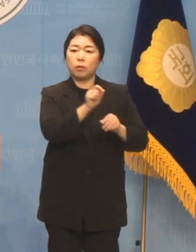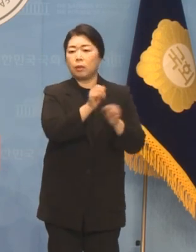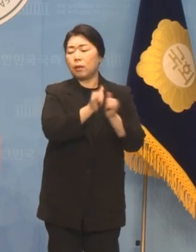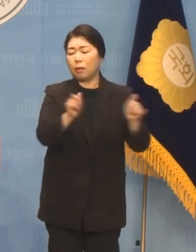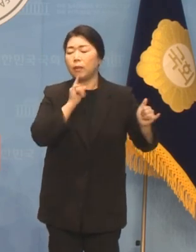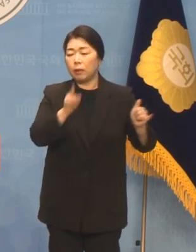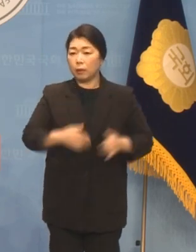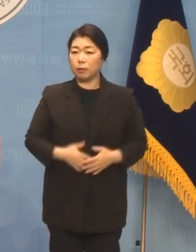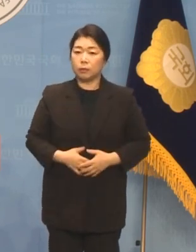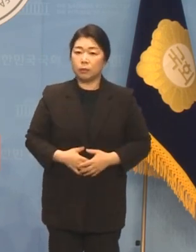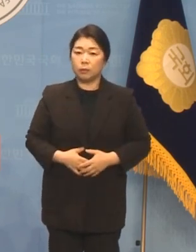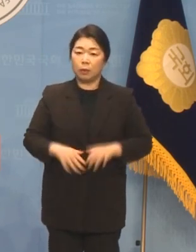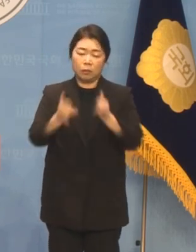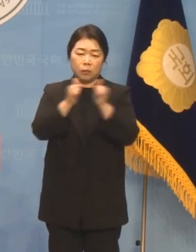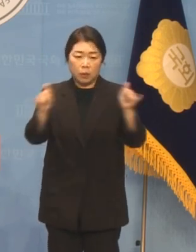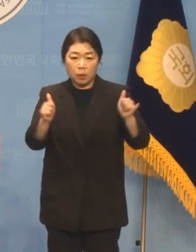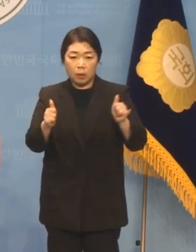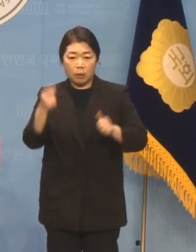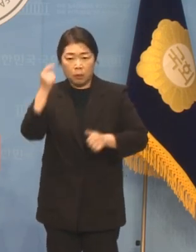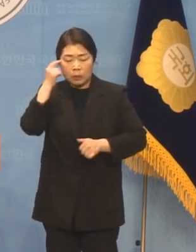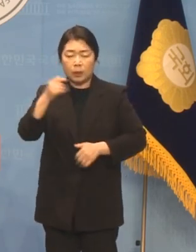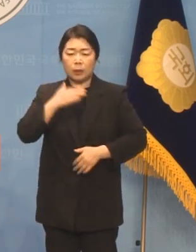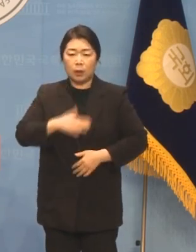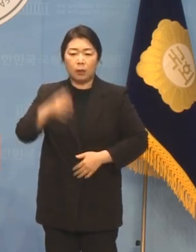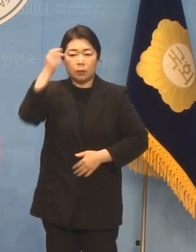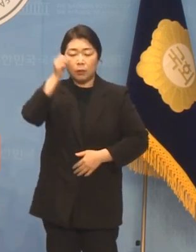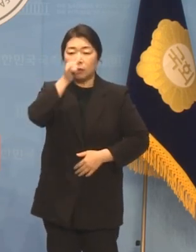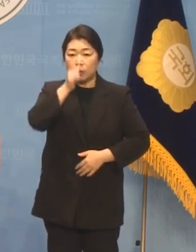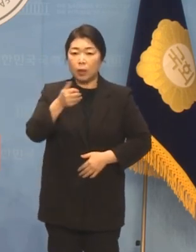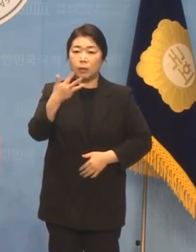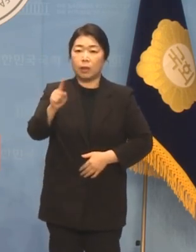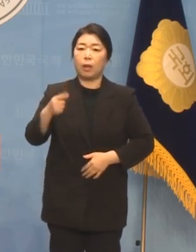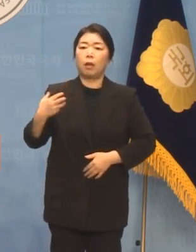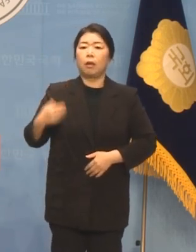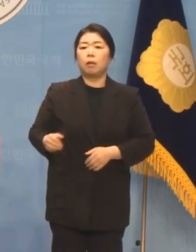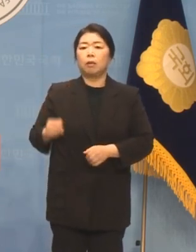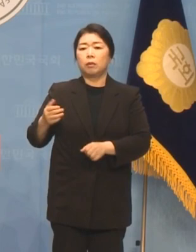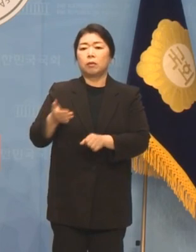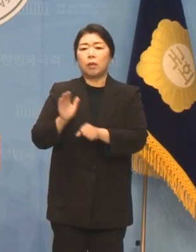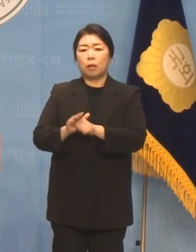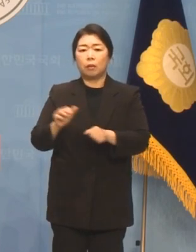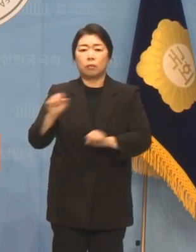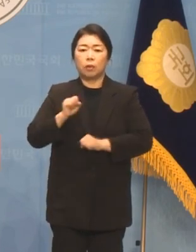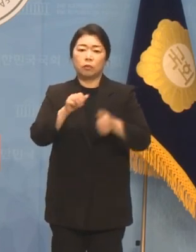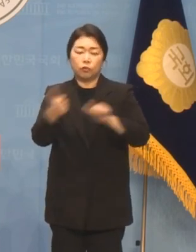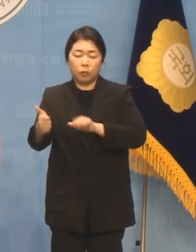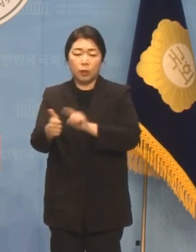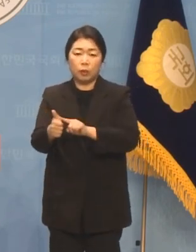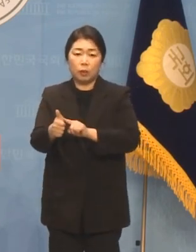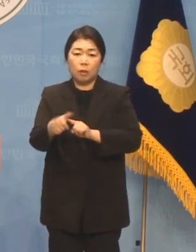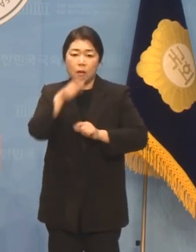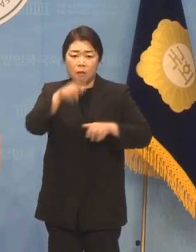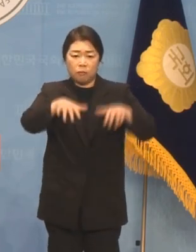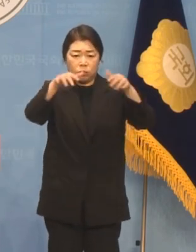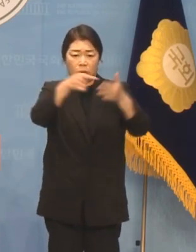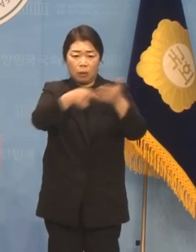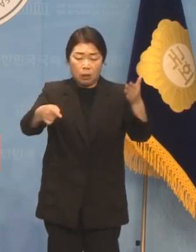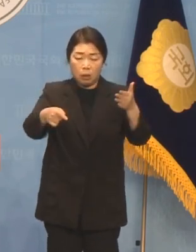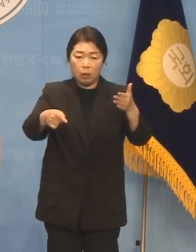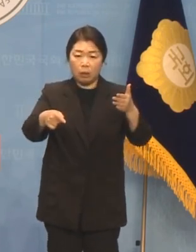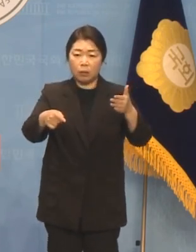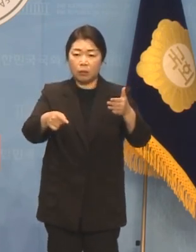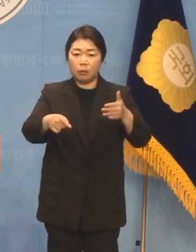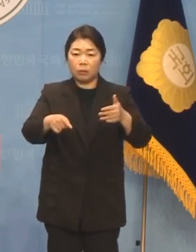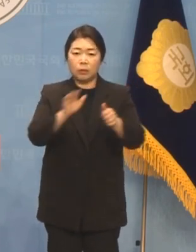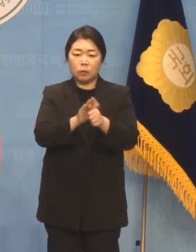국민들은 똑똑히 최상병을 기억하고 있습니다. 수해복구 지원에 나온 청년 해병대원의 억울한